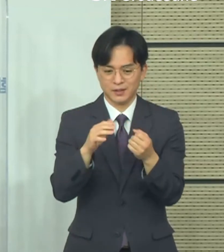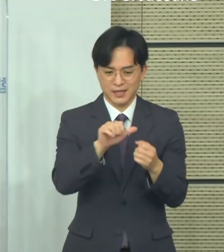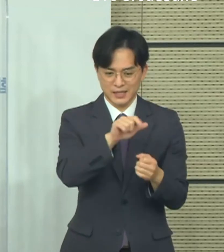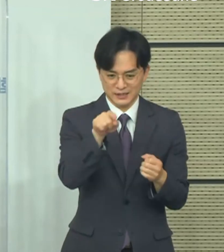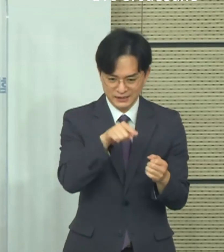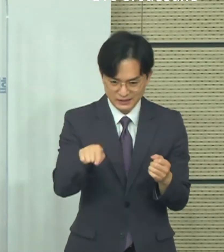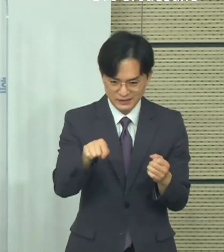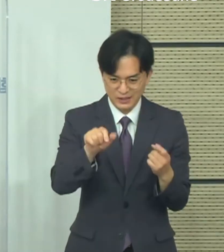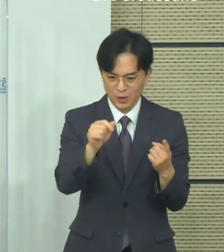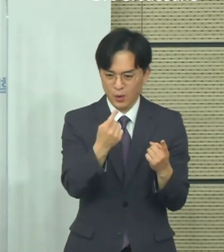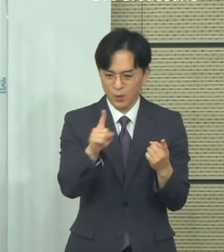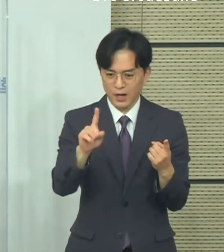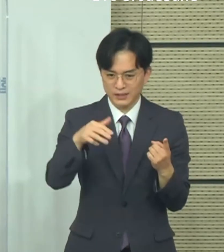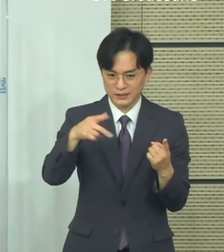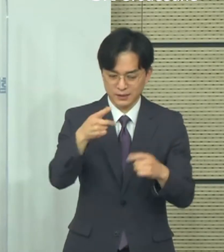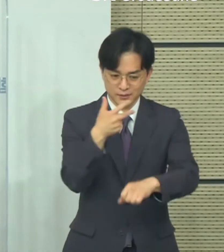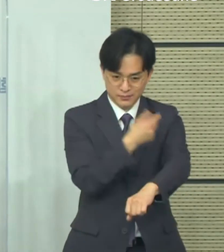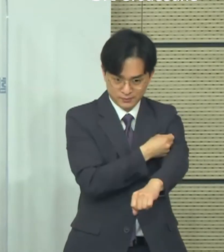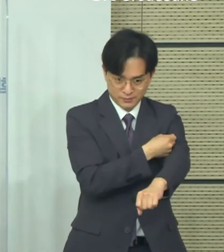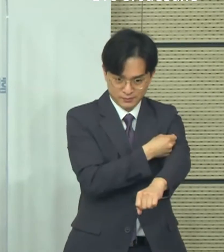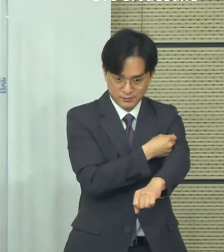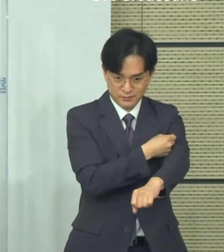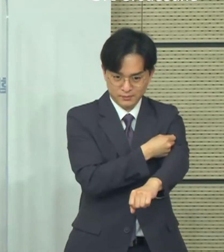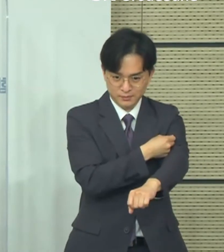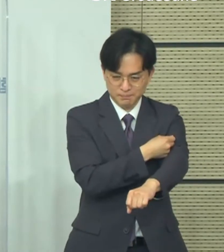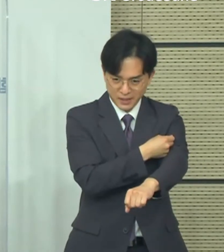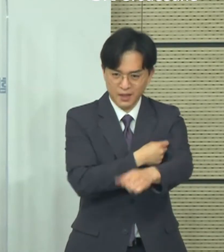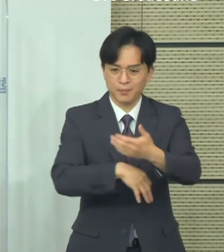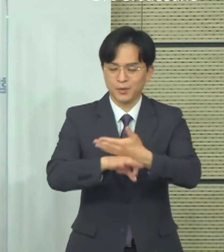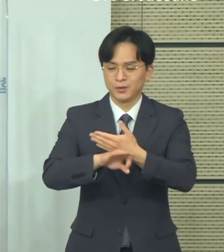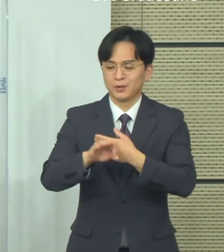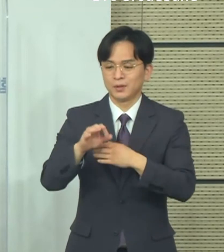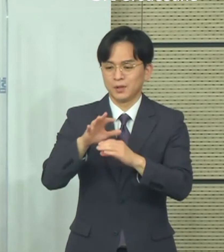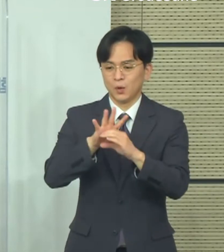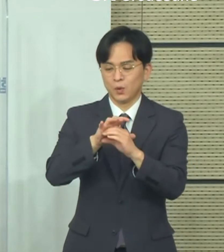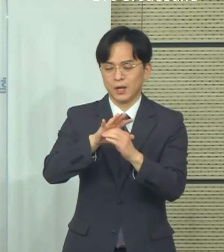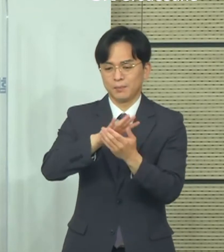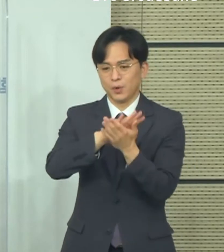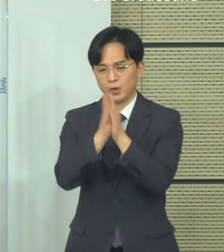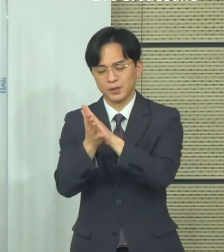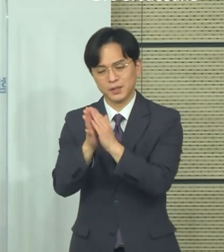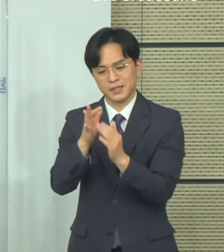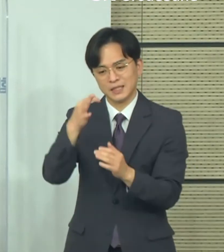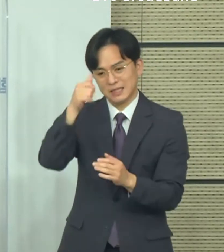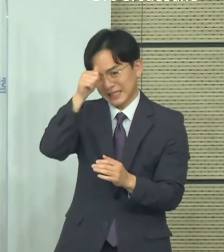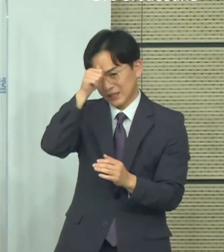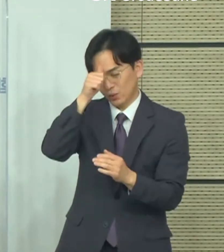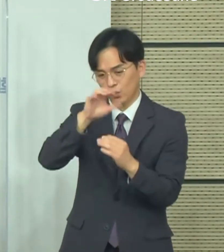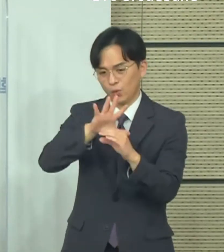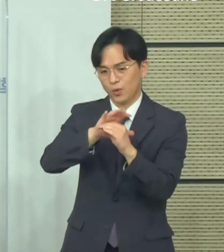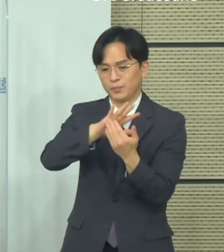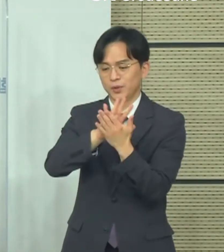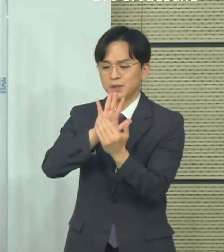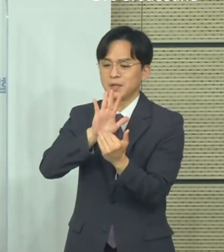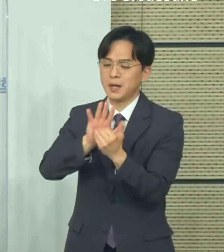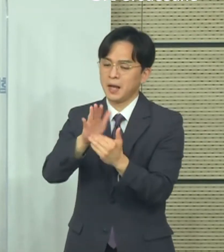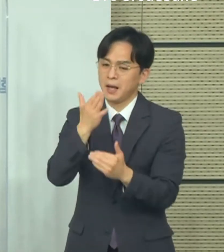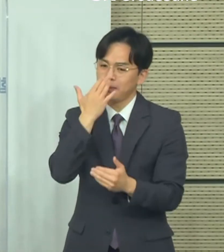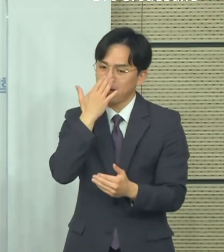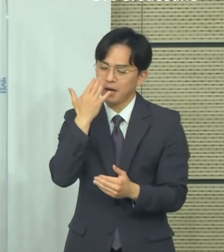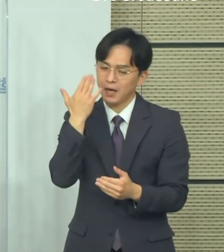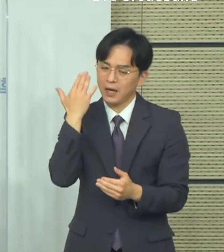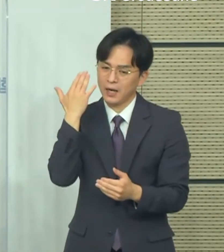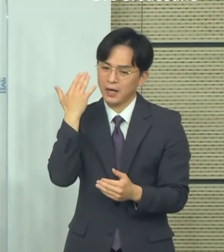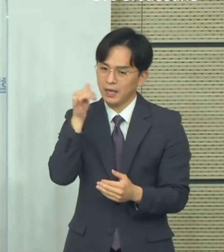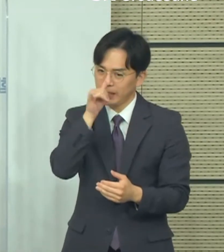아스트라제네카를 접종을 하고 화이자를 접종했을 때, 교차 접종을 했을 때 어느 정도 효과가 더 크게 나타날지에 대한